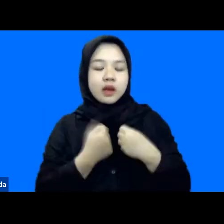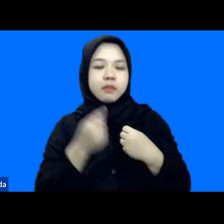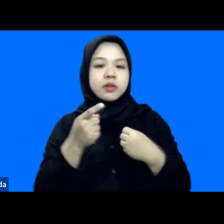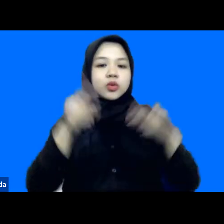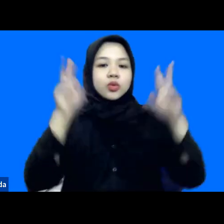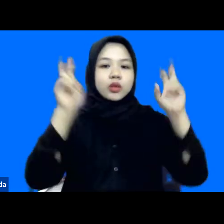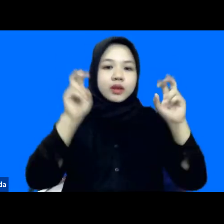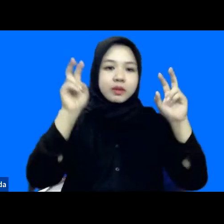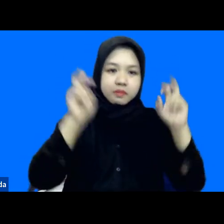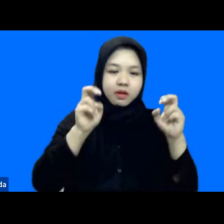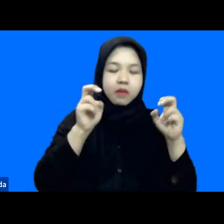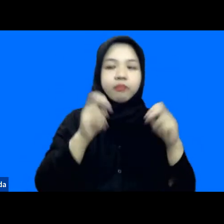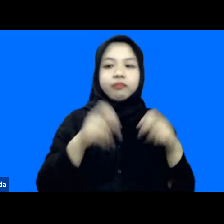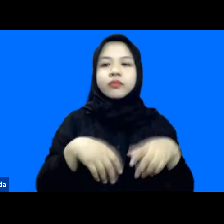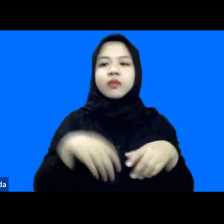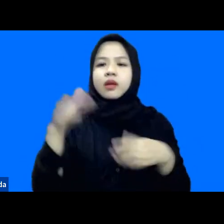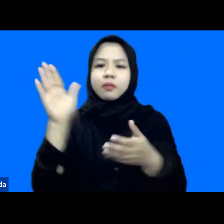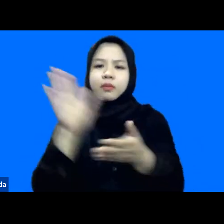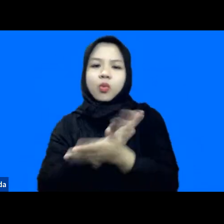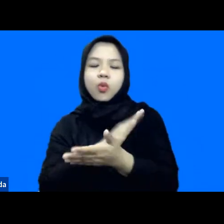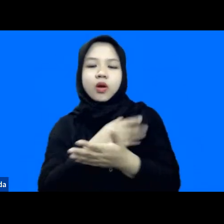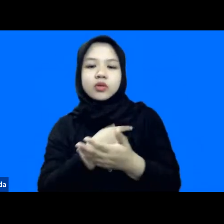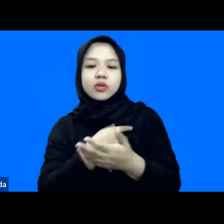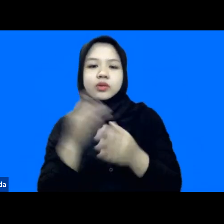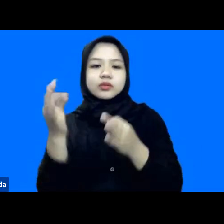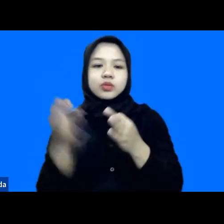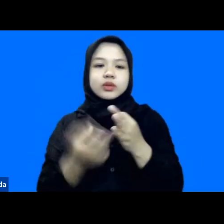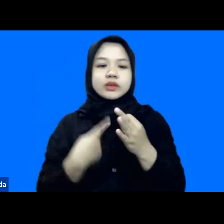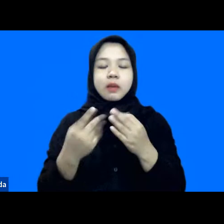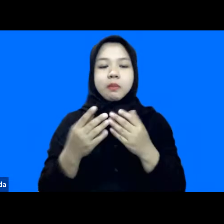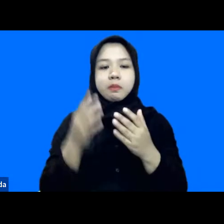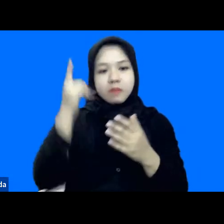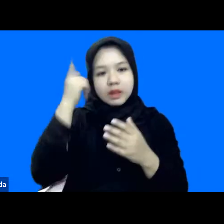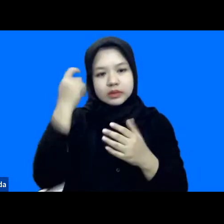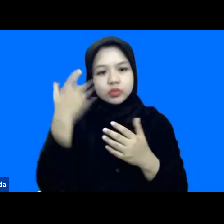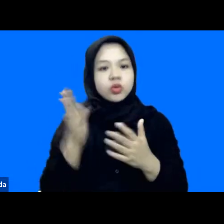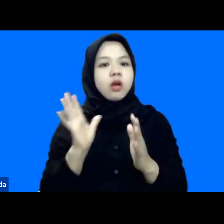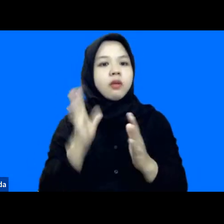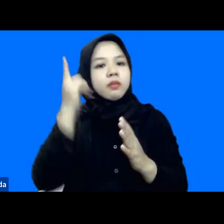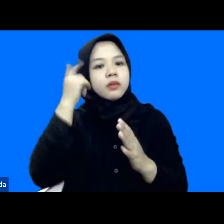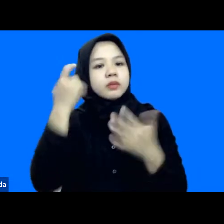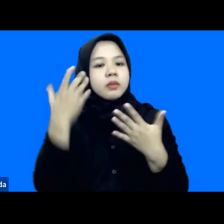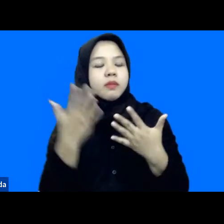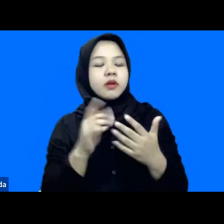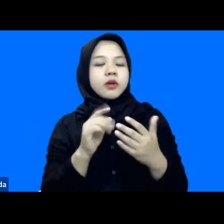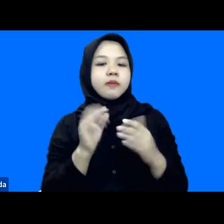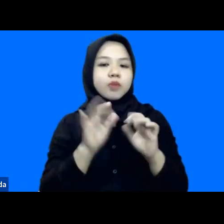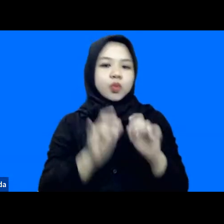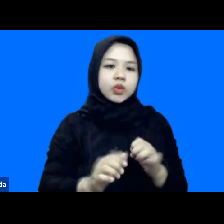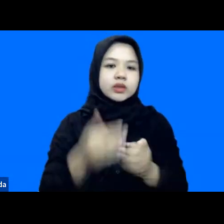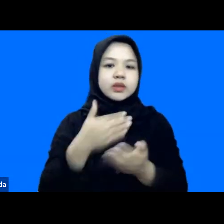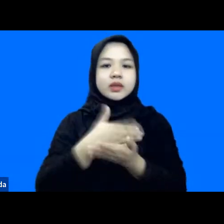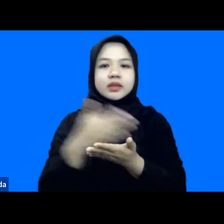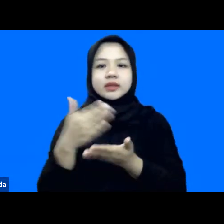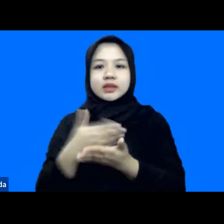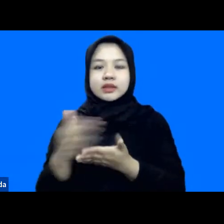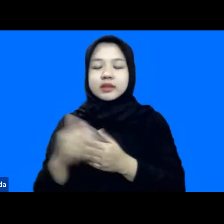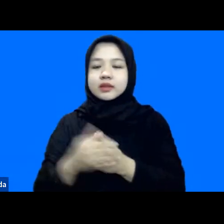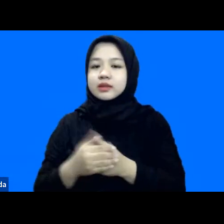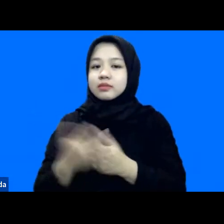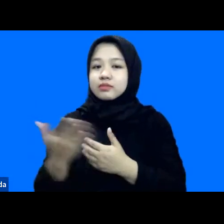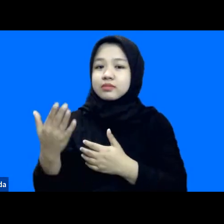maksudnya peluang atau jalan kita untuk belajar artinya saya sudah belajar bagaimana menulis men-sharing sekarang